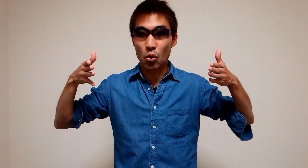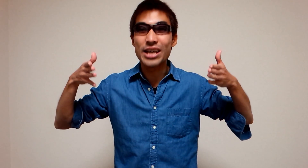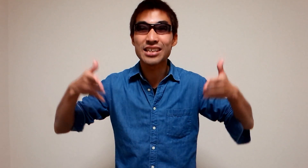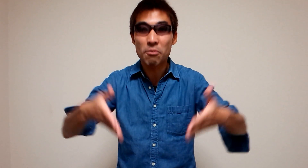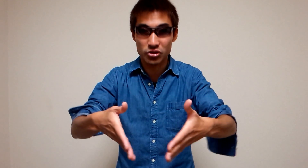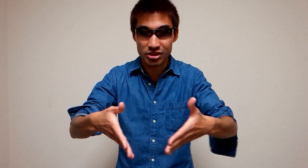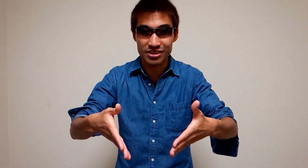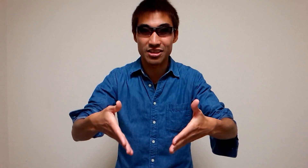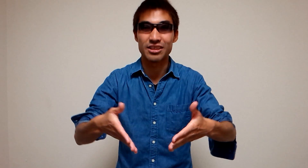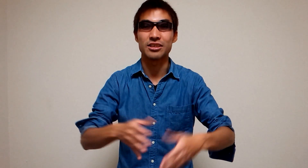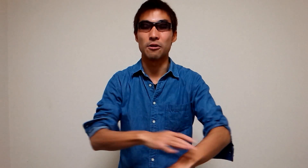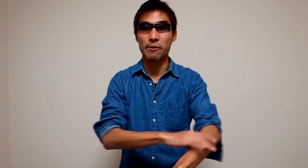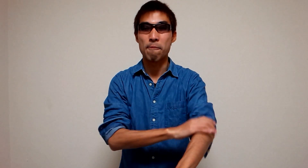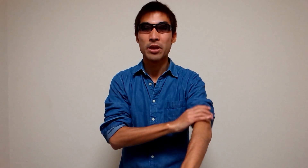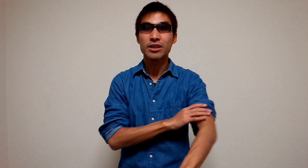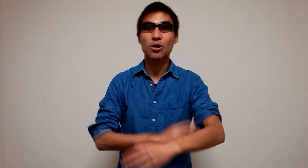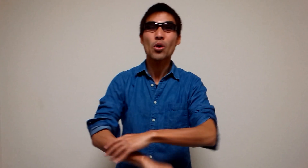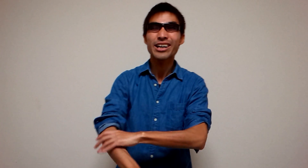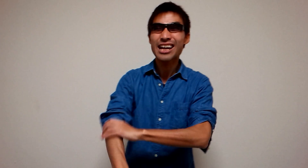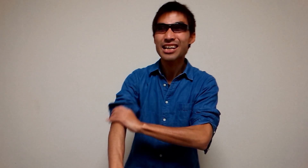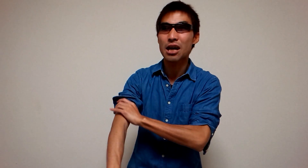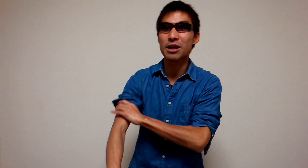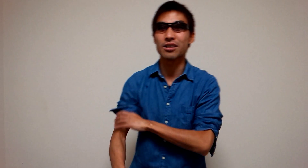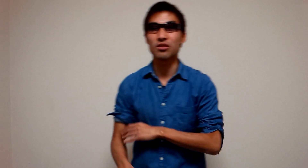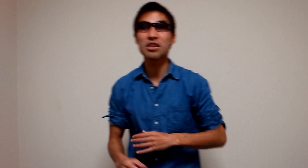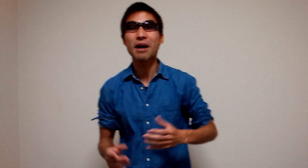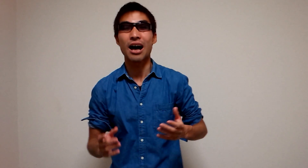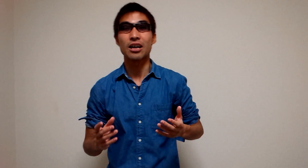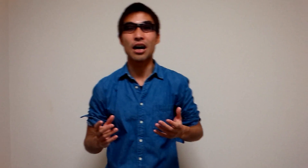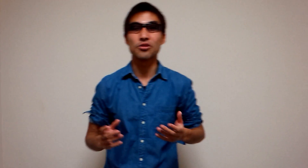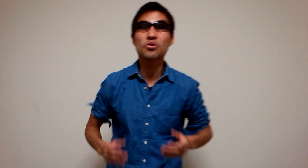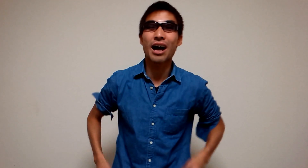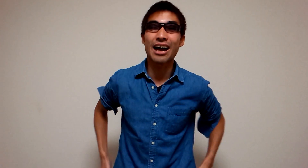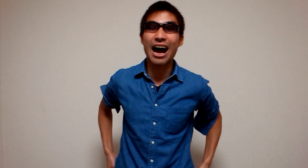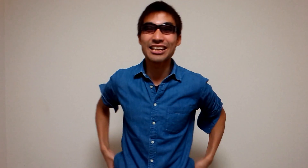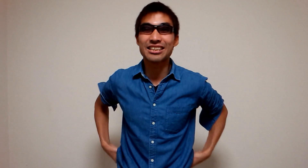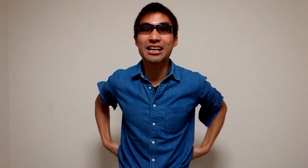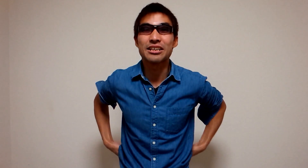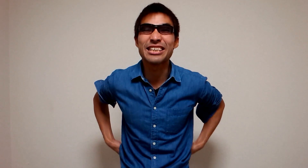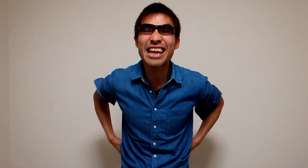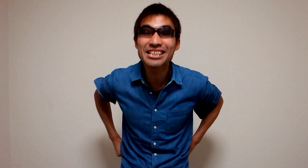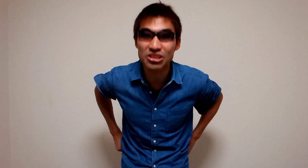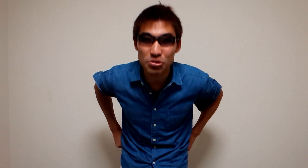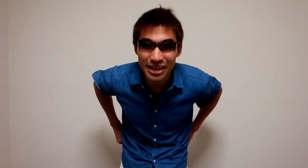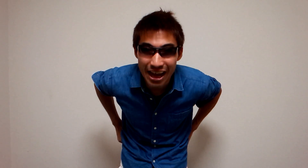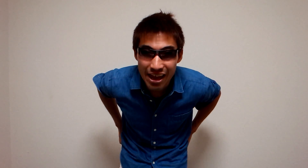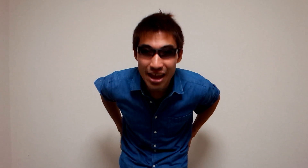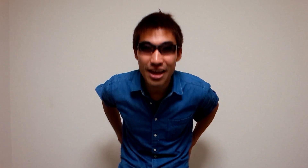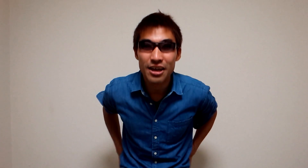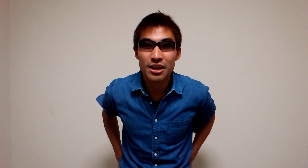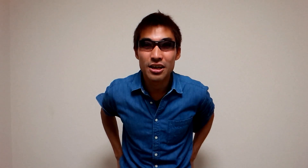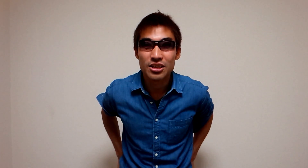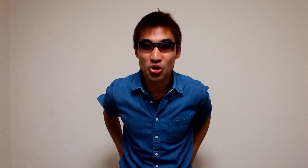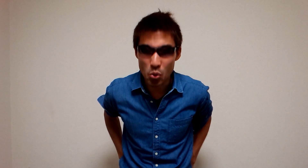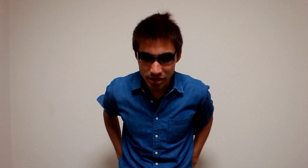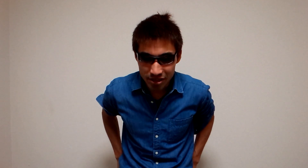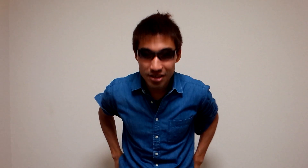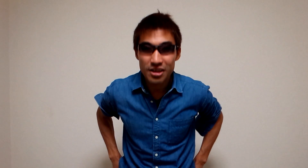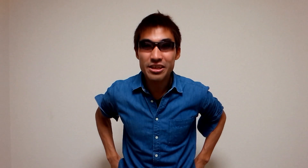餌も作ってるんですけどもこれが何がやばいかって今よくありがちな遺伝子組み替え商品で